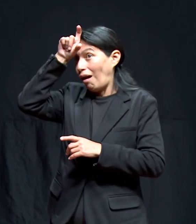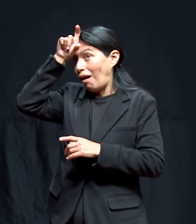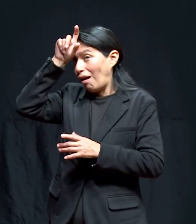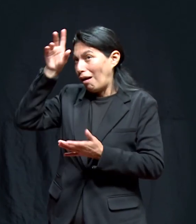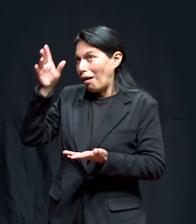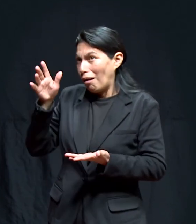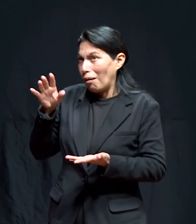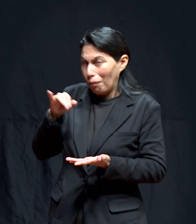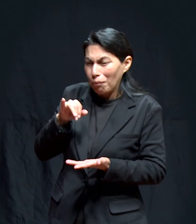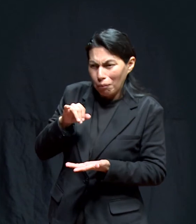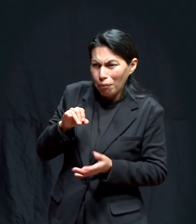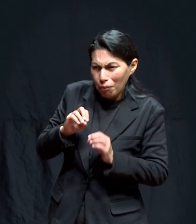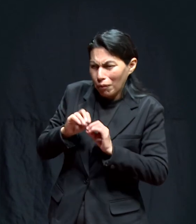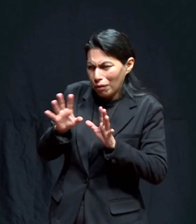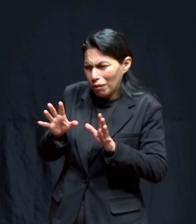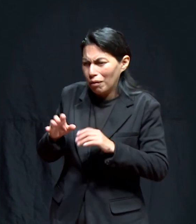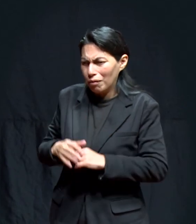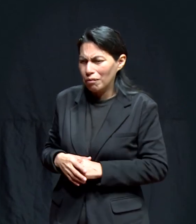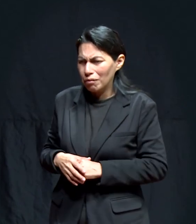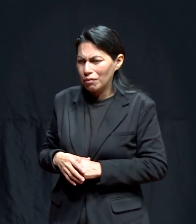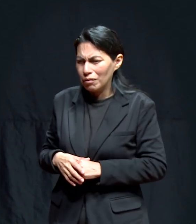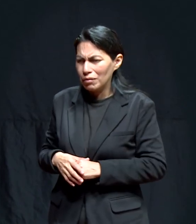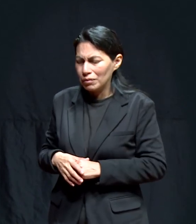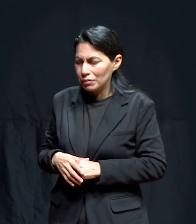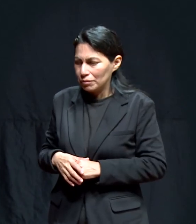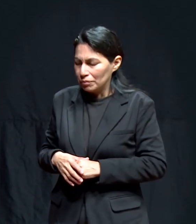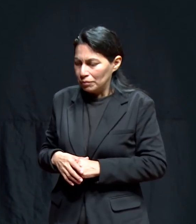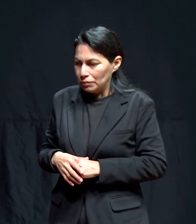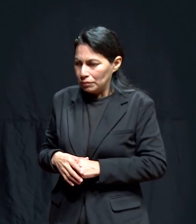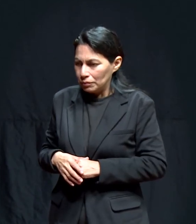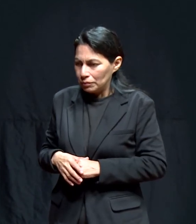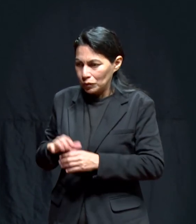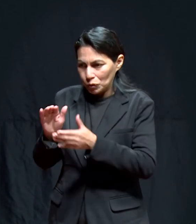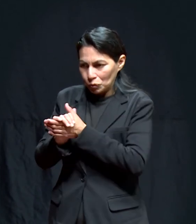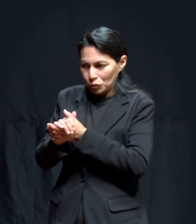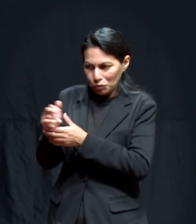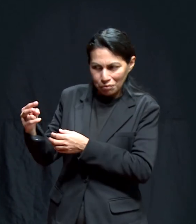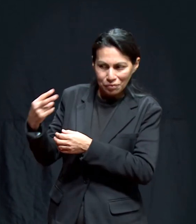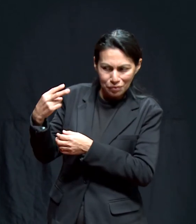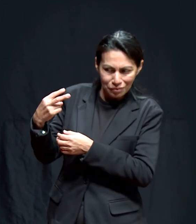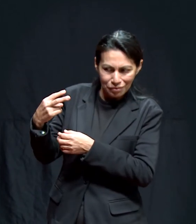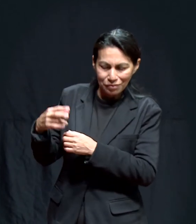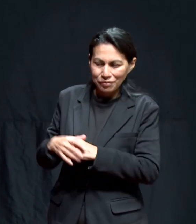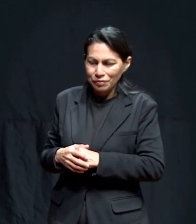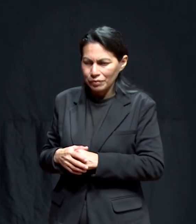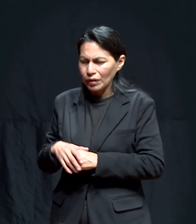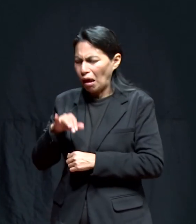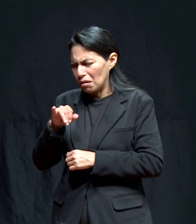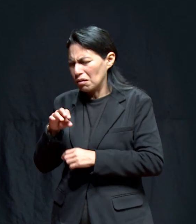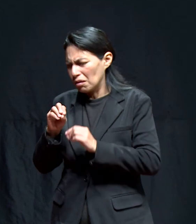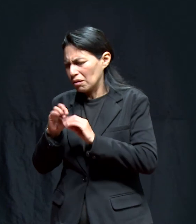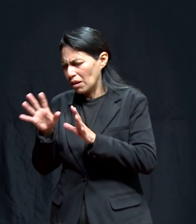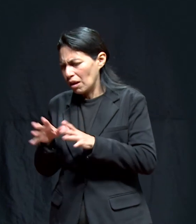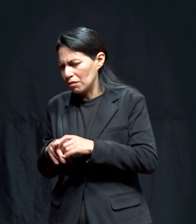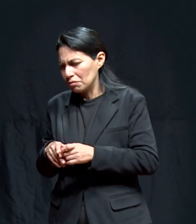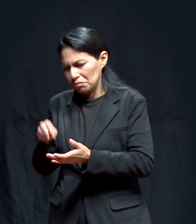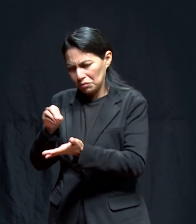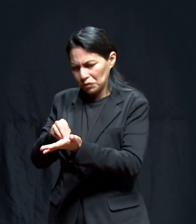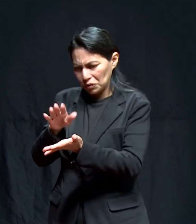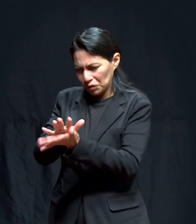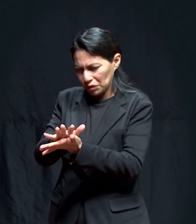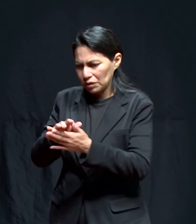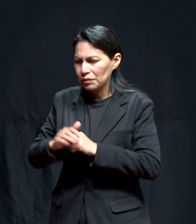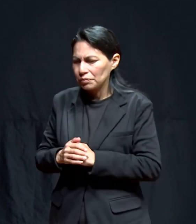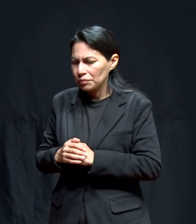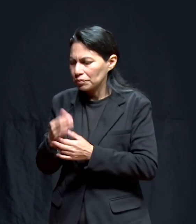yo me quedé así sí le digo sí claro ella no vio mi cara verdad le digo sí le digo y ya le